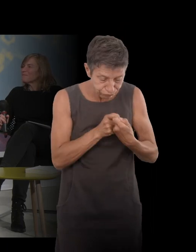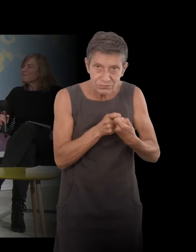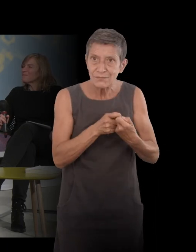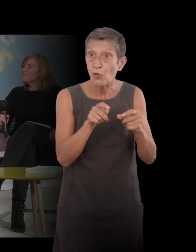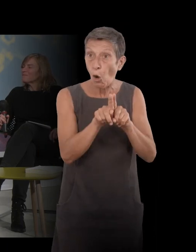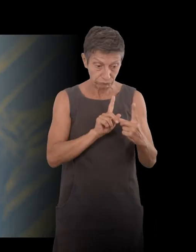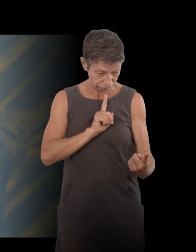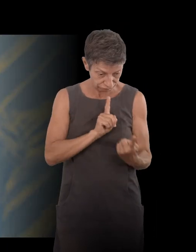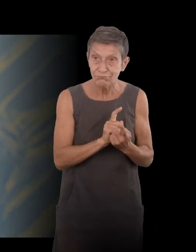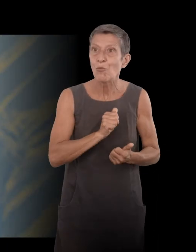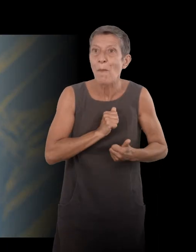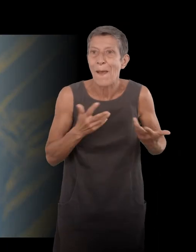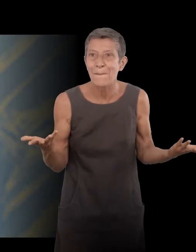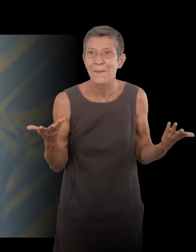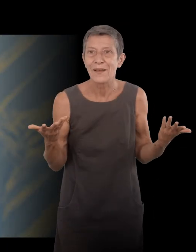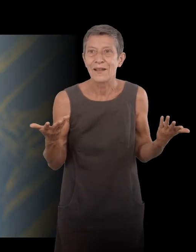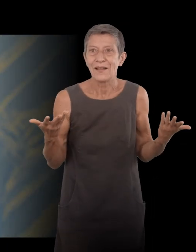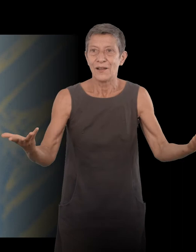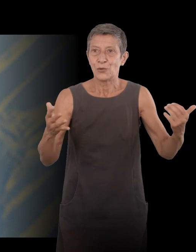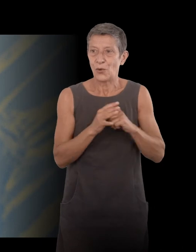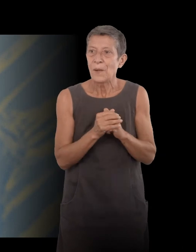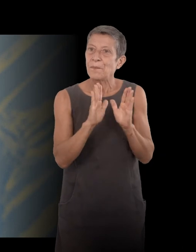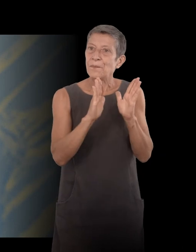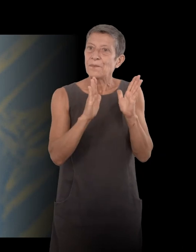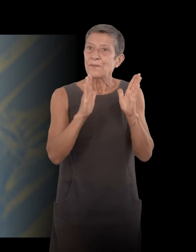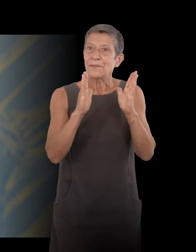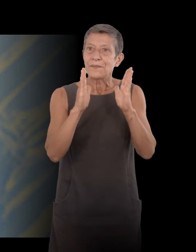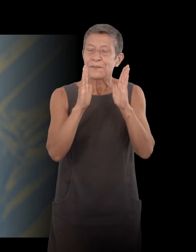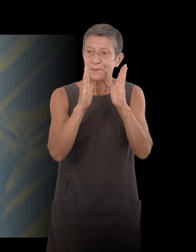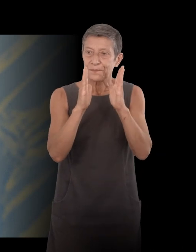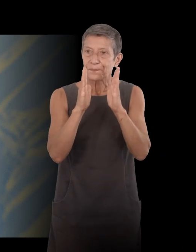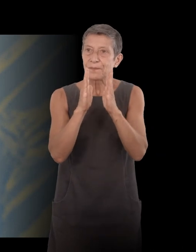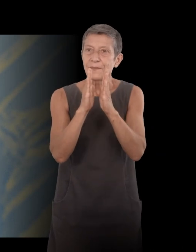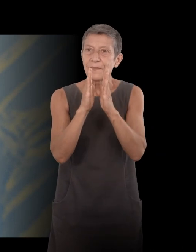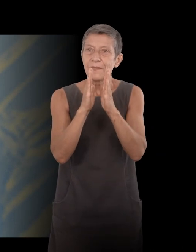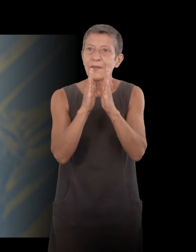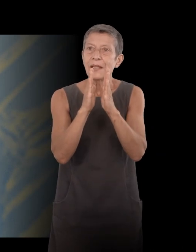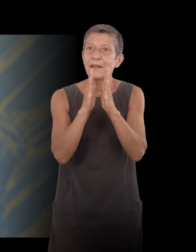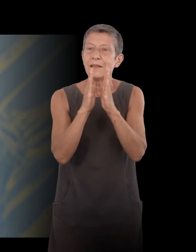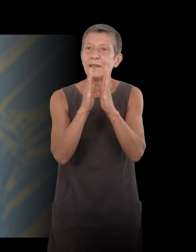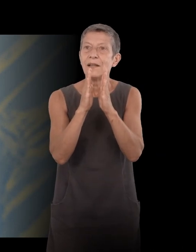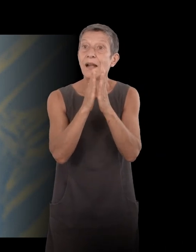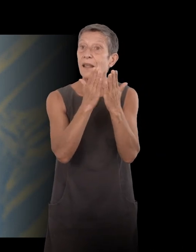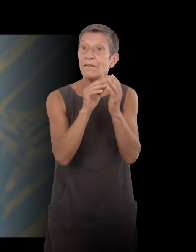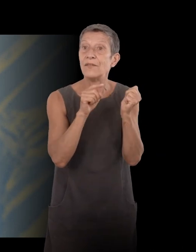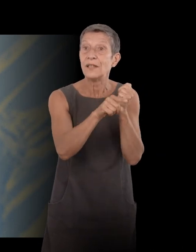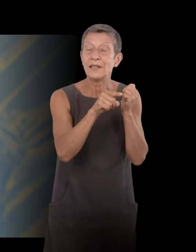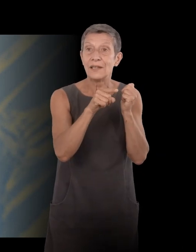Et quand on a fait lire ses livres avec du Maillet, quand on en est à lire à une paysanne, Madame Bovary,